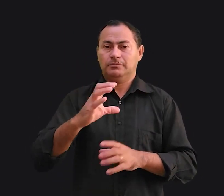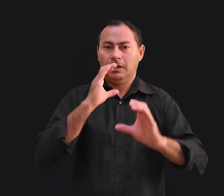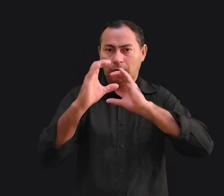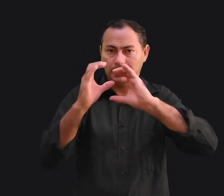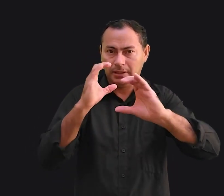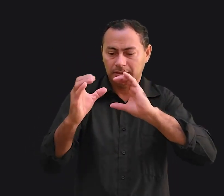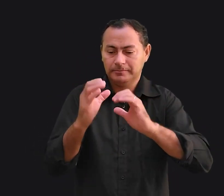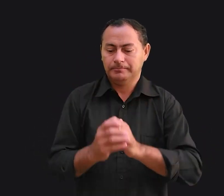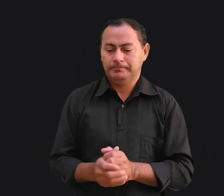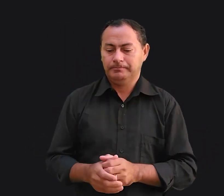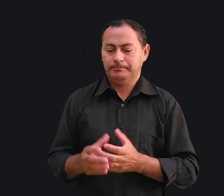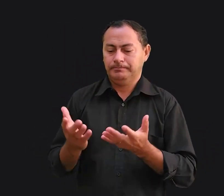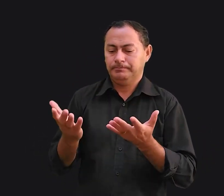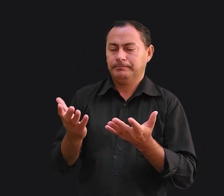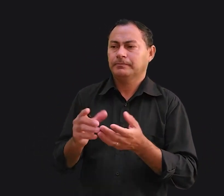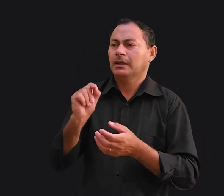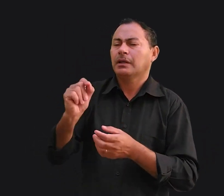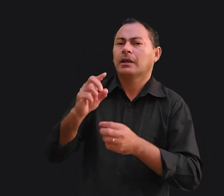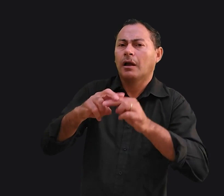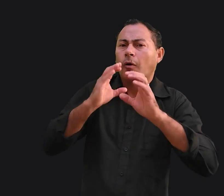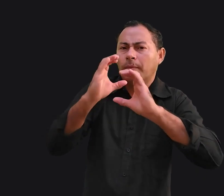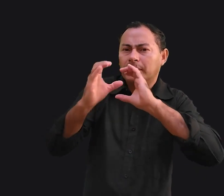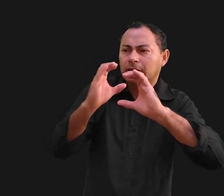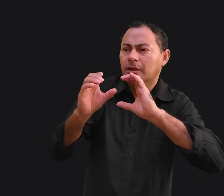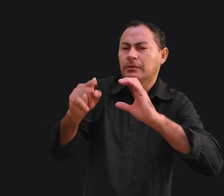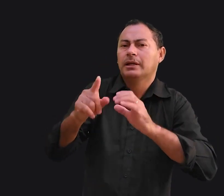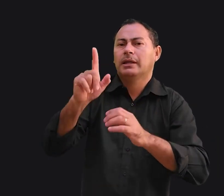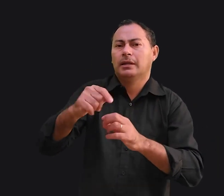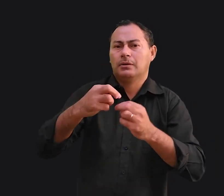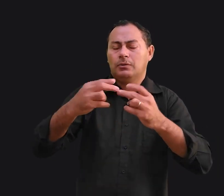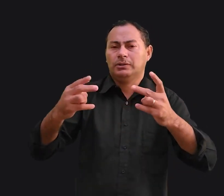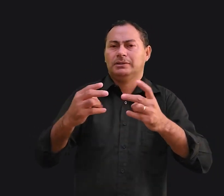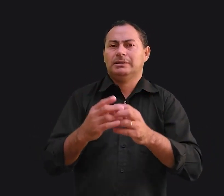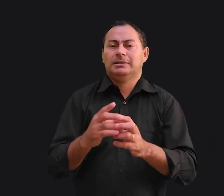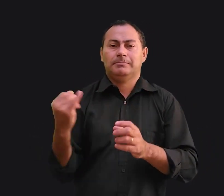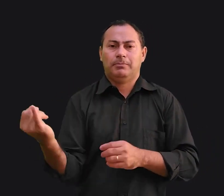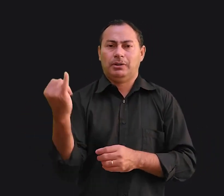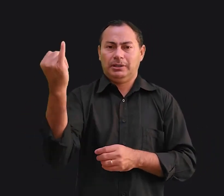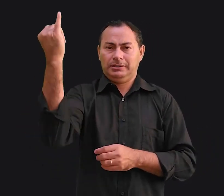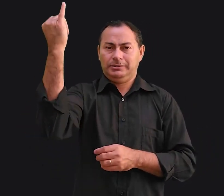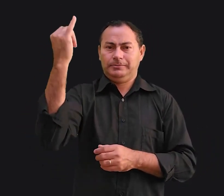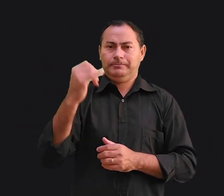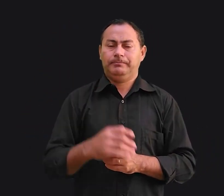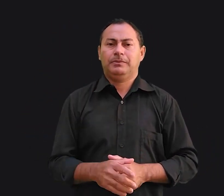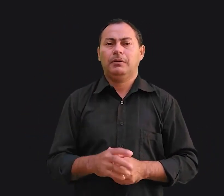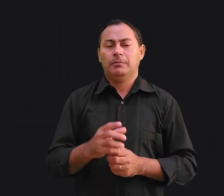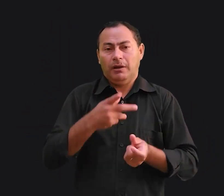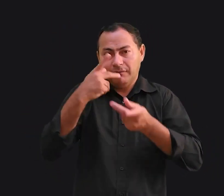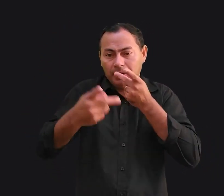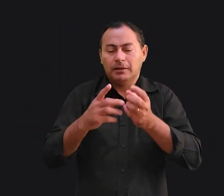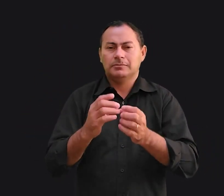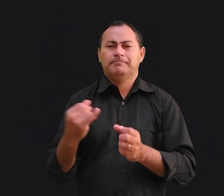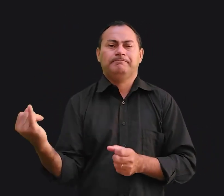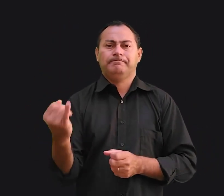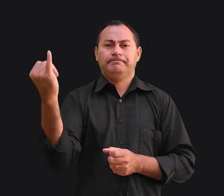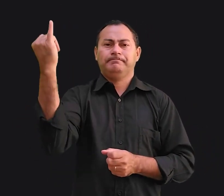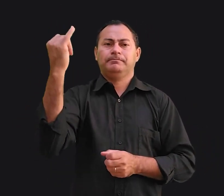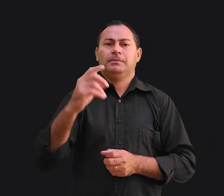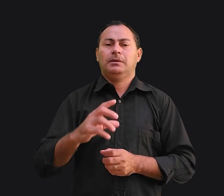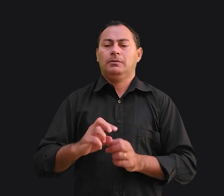comunicação. A questão da comunicação é algo muito importante, vamos dizer, primordial para o